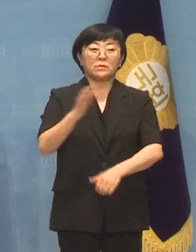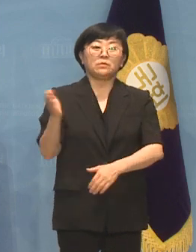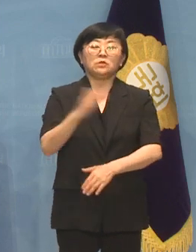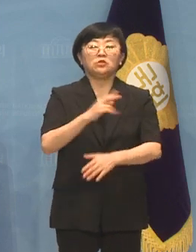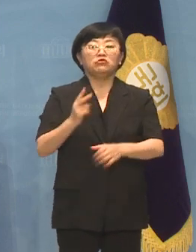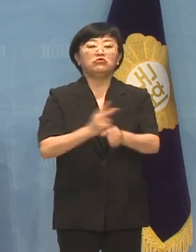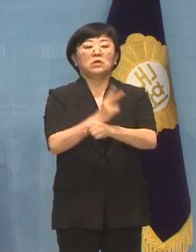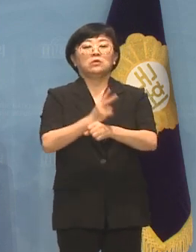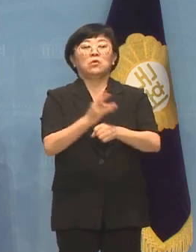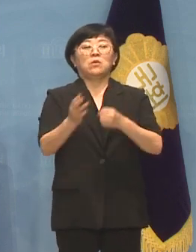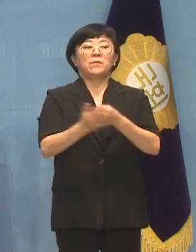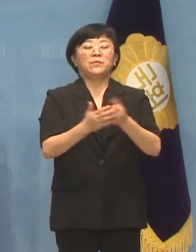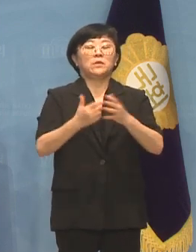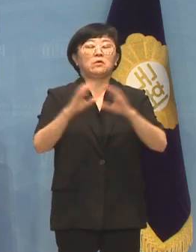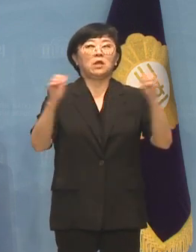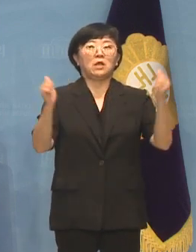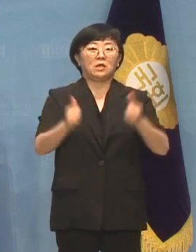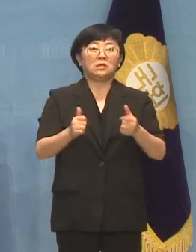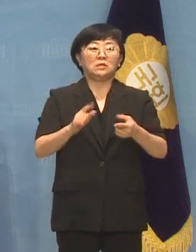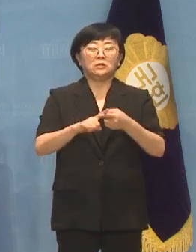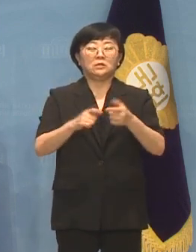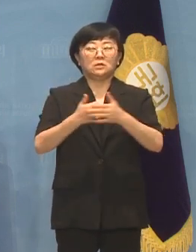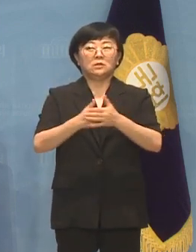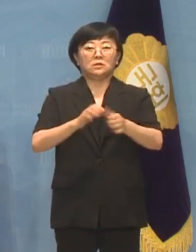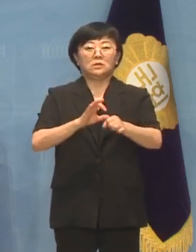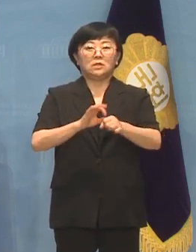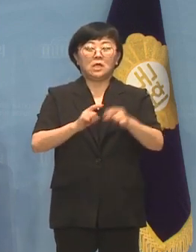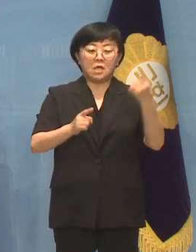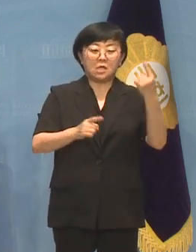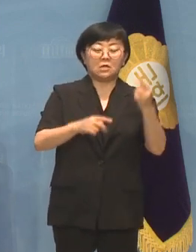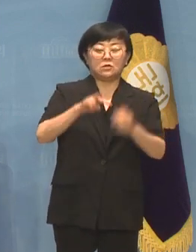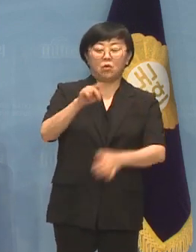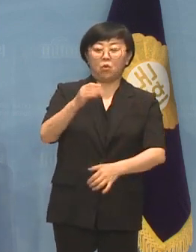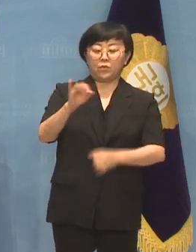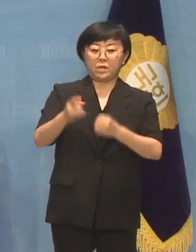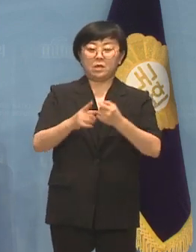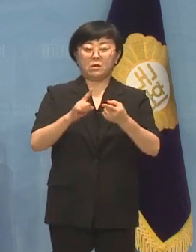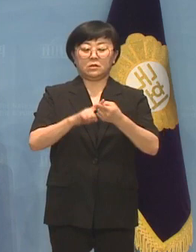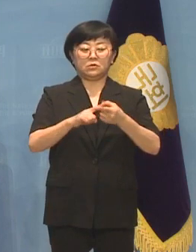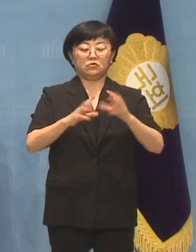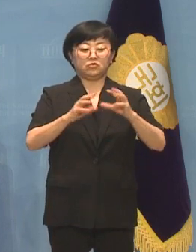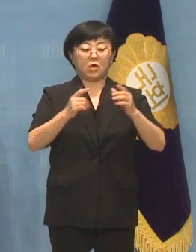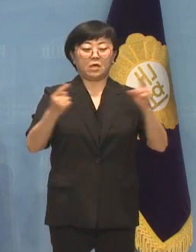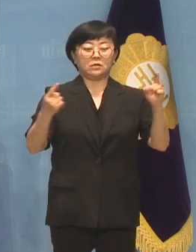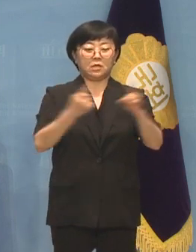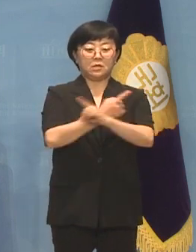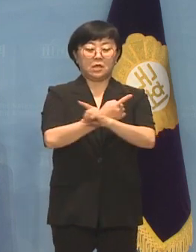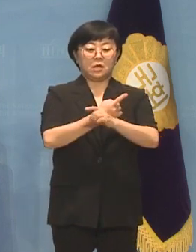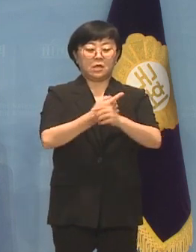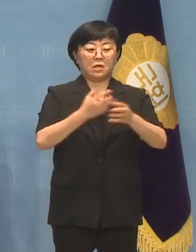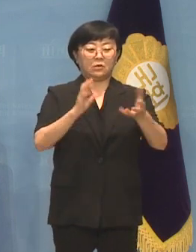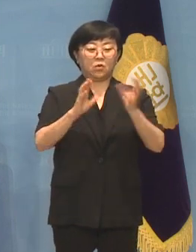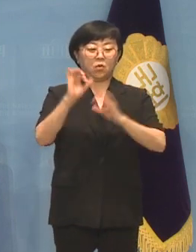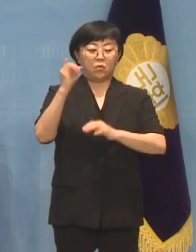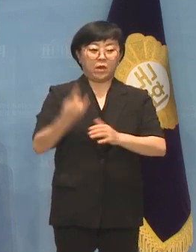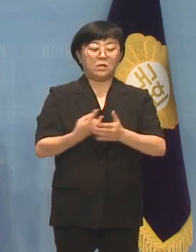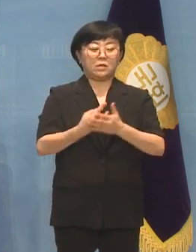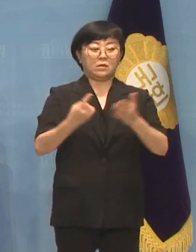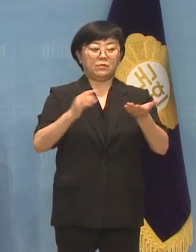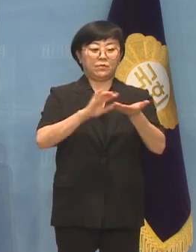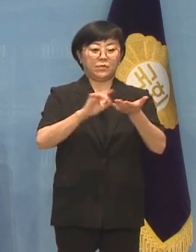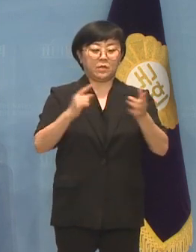2시간 동안 의원회관 제1소회의실에서 제2회 국가현안 대토론회를 개최합니다